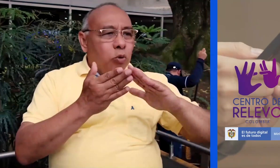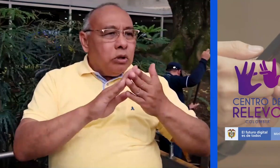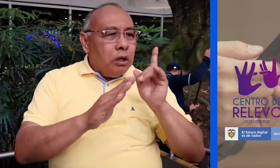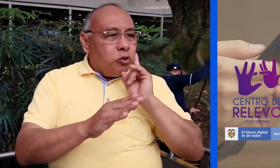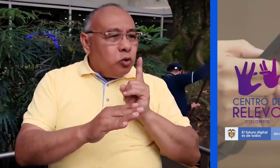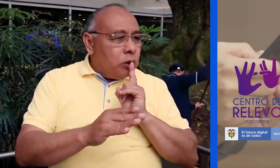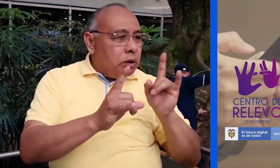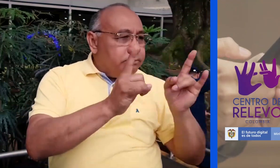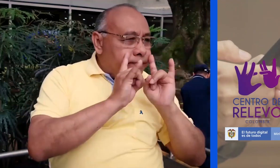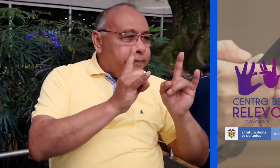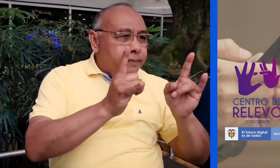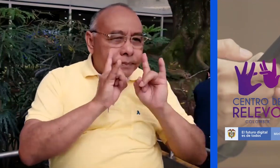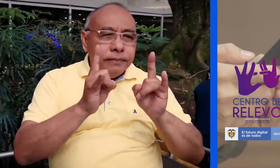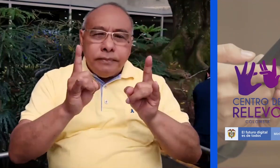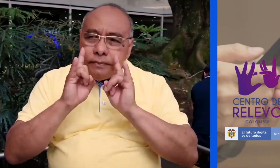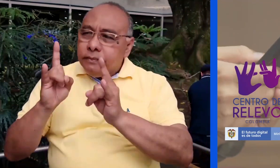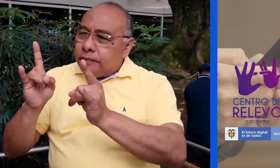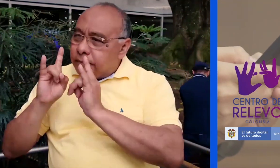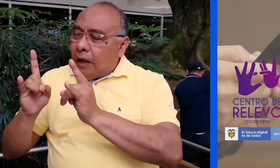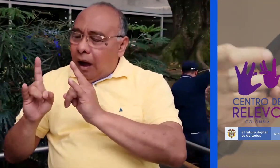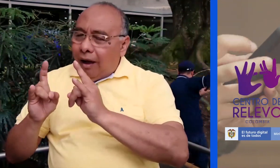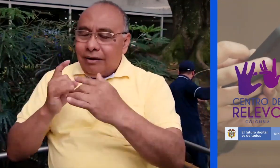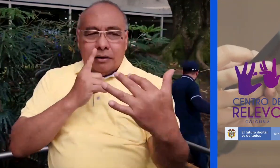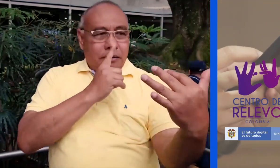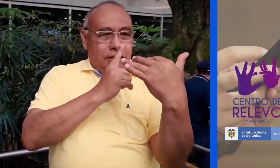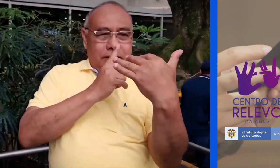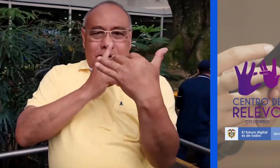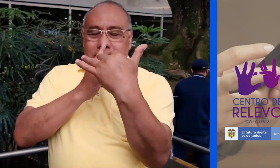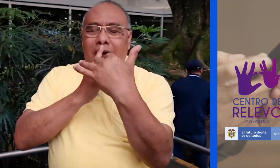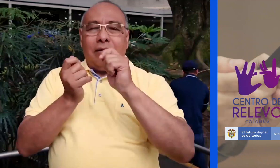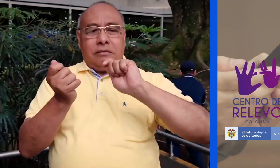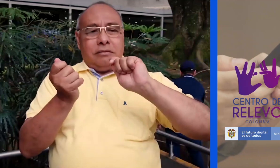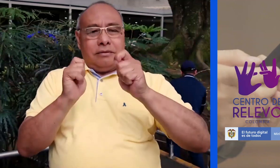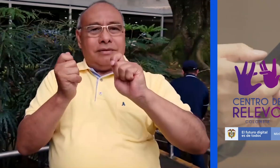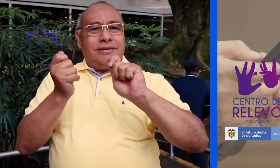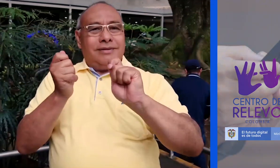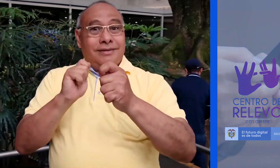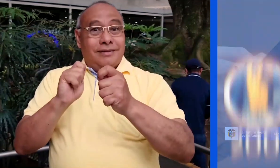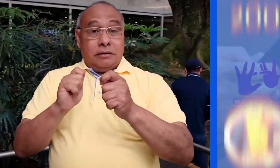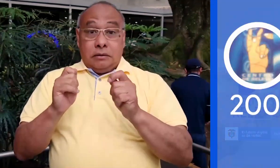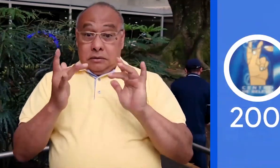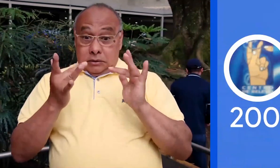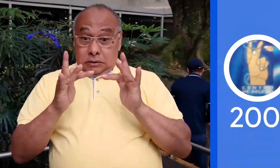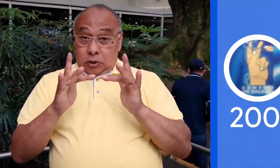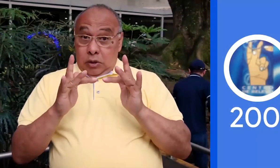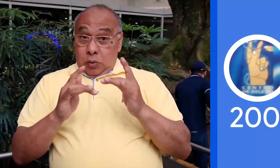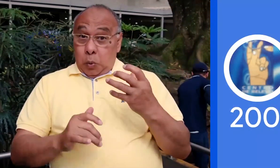atento a las necesidades de la comunidad sorda. Y ha habido la incidencia que hemos hecho y han hecho las adaptaciones y los